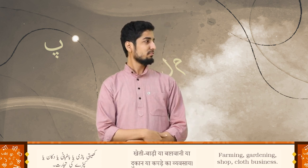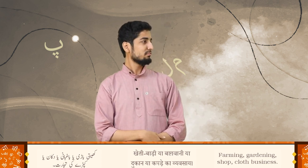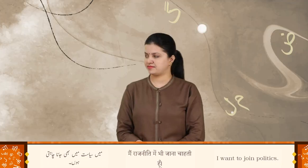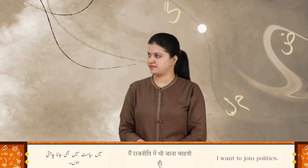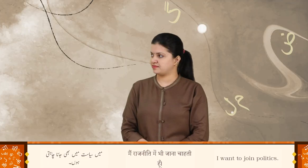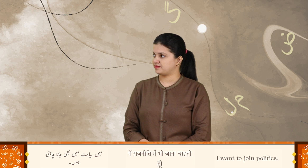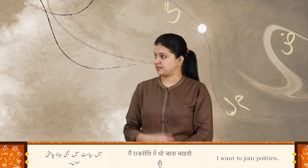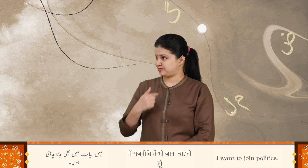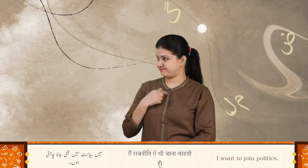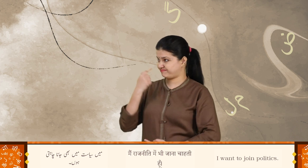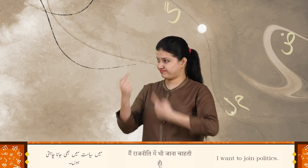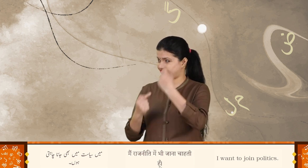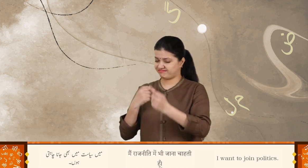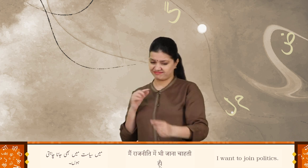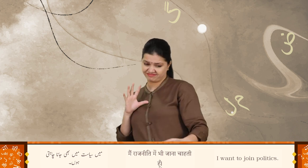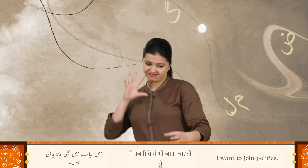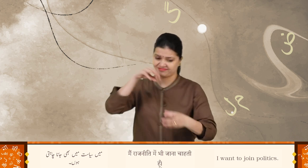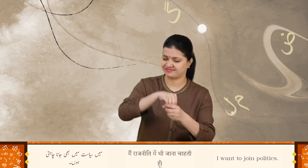میں سیاست میں بھی جانا چاہتی ہوں